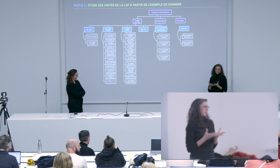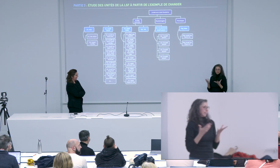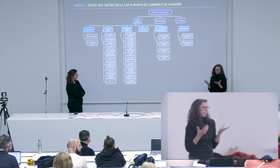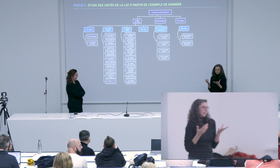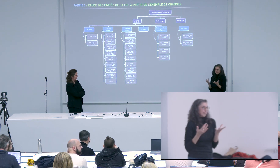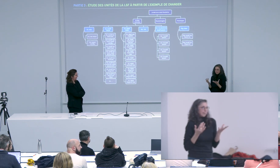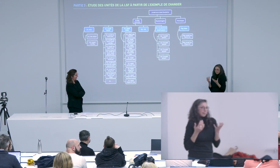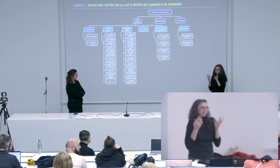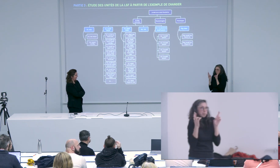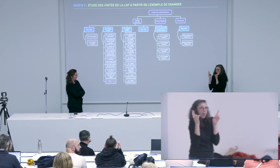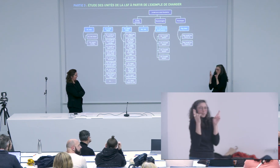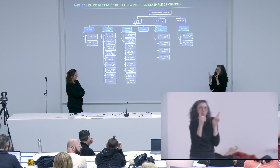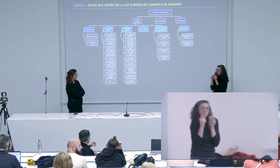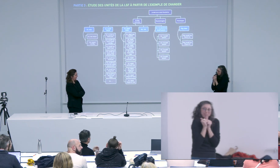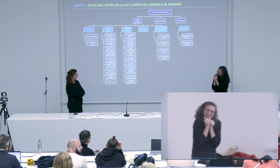Christine merci